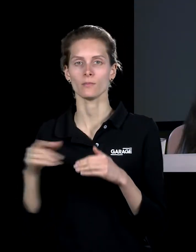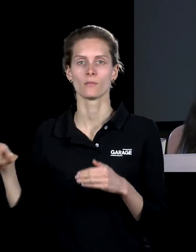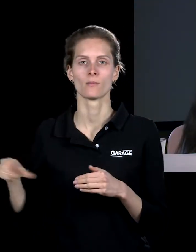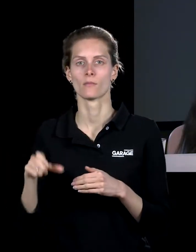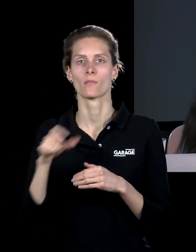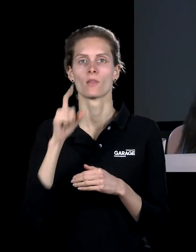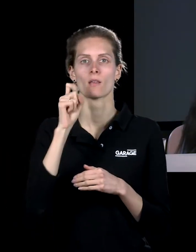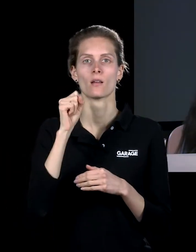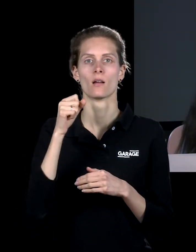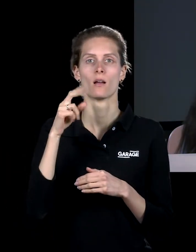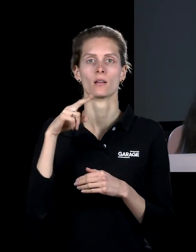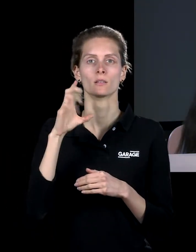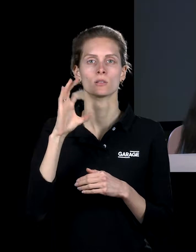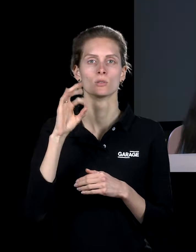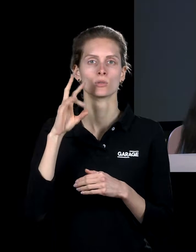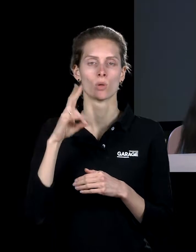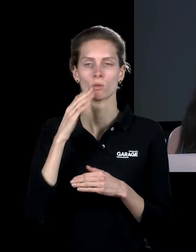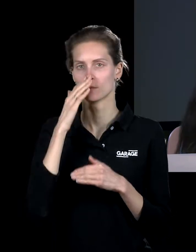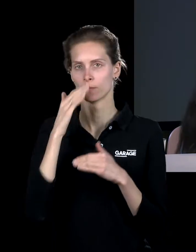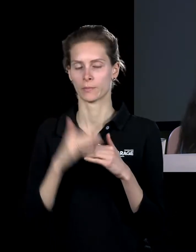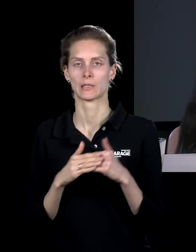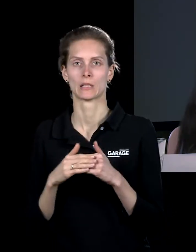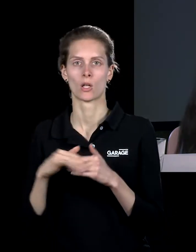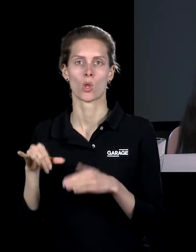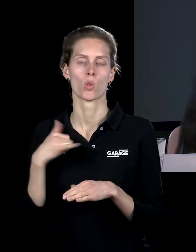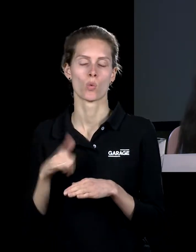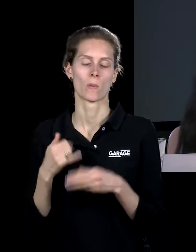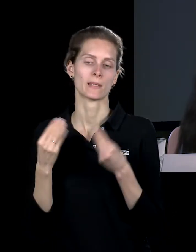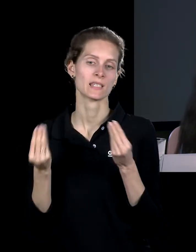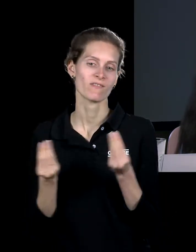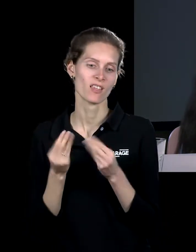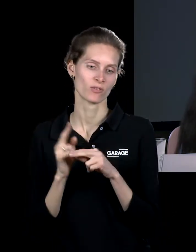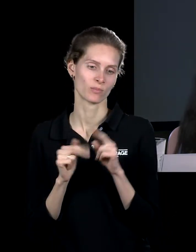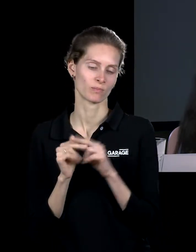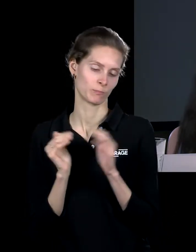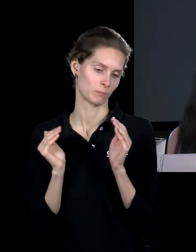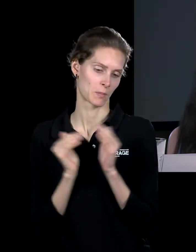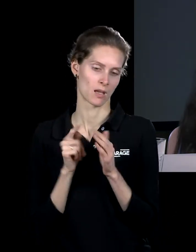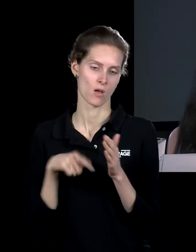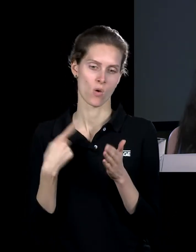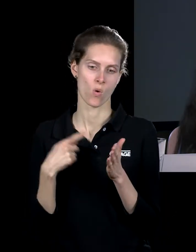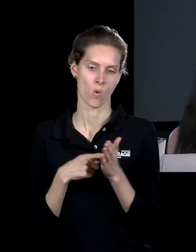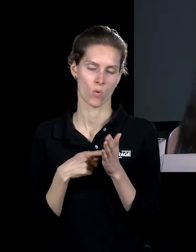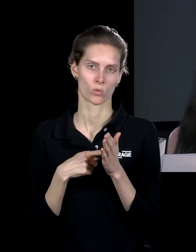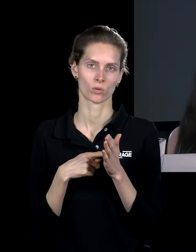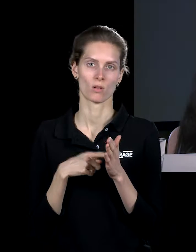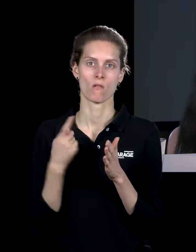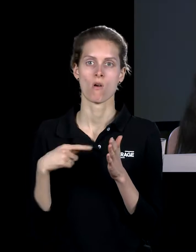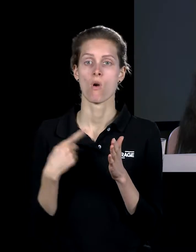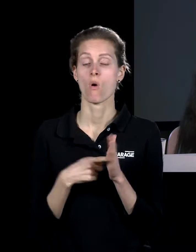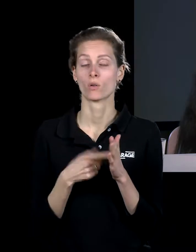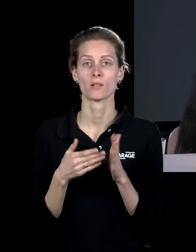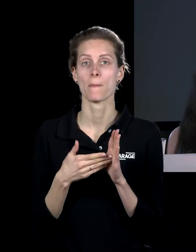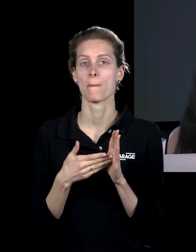Хатсон, реки Гудзон, около Нью-Йорка. Такой свежепостроенный маленький городок. И городок без